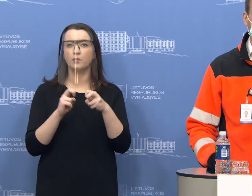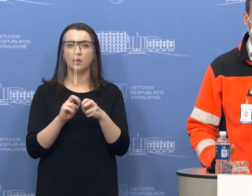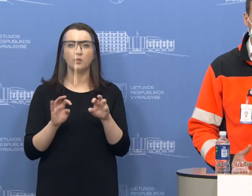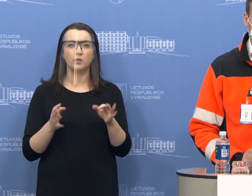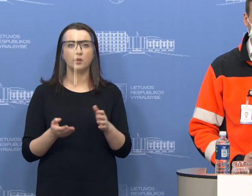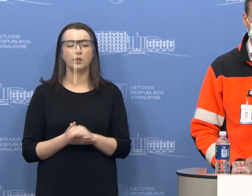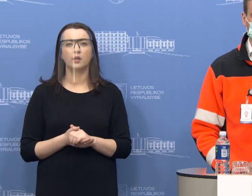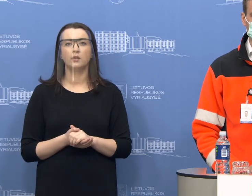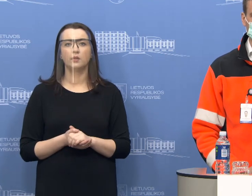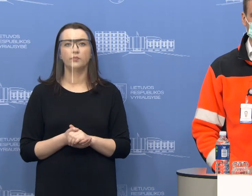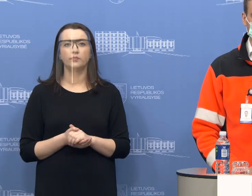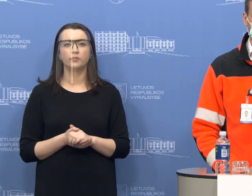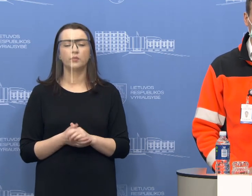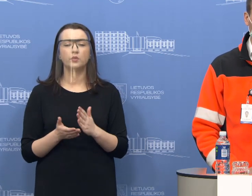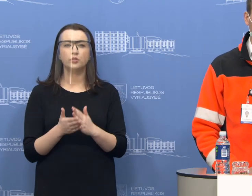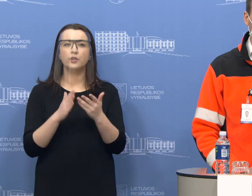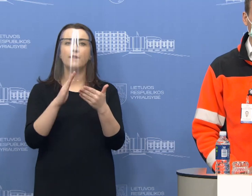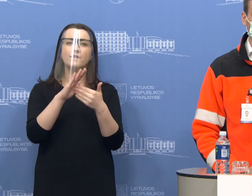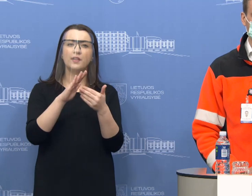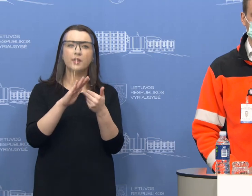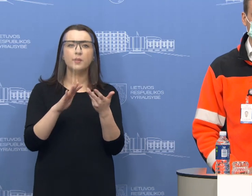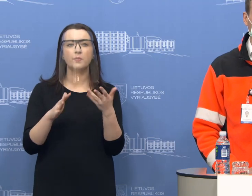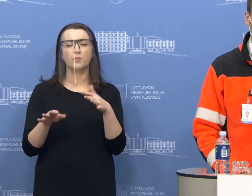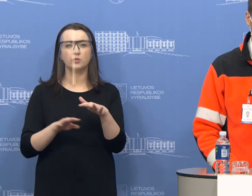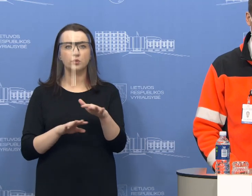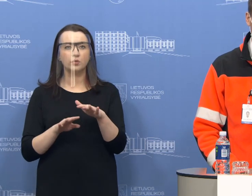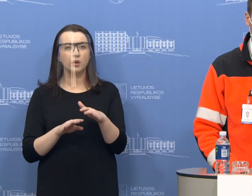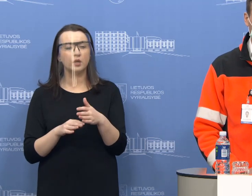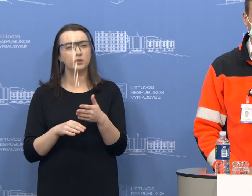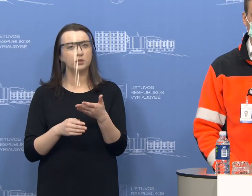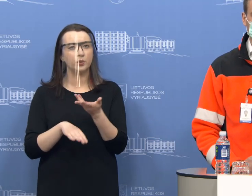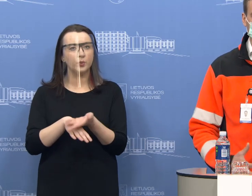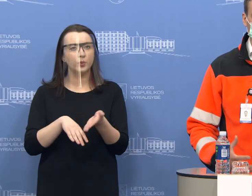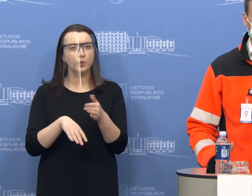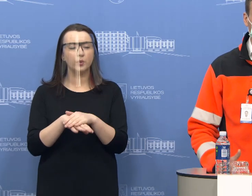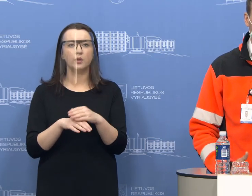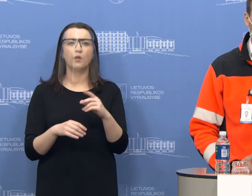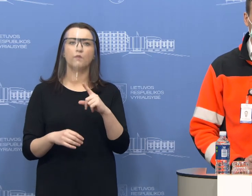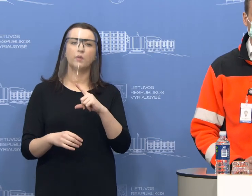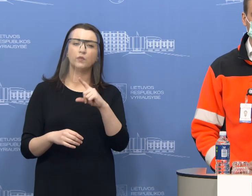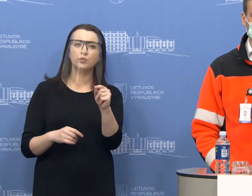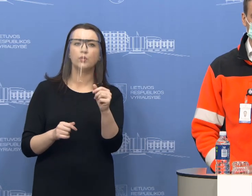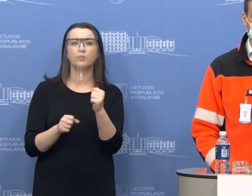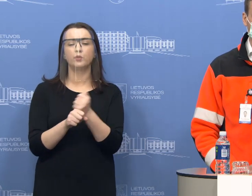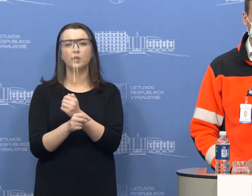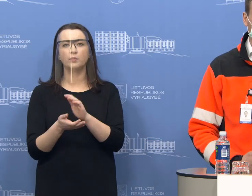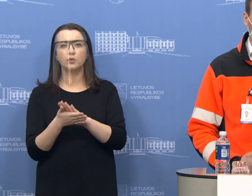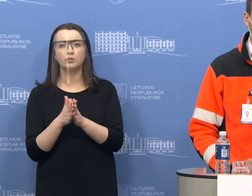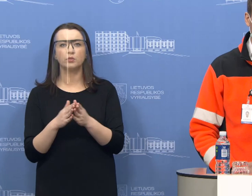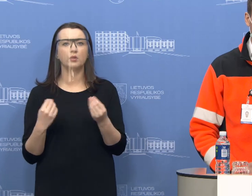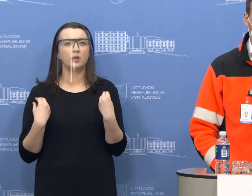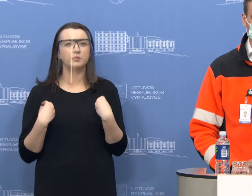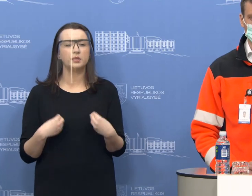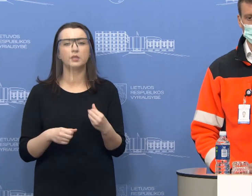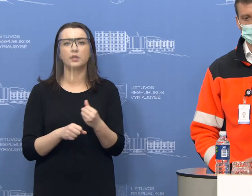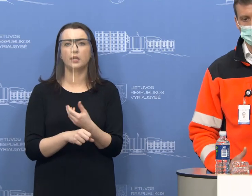Pats kvietimas užtrunka ilgiau, kadangi važiuojame pas įtariamus pacientus, reikia pasiruošti, reikia apsirengti, reikia